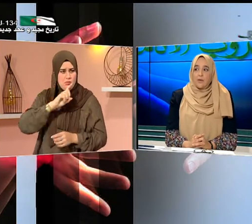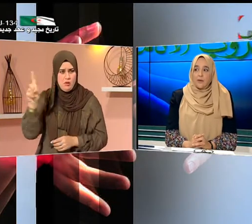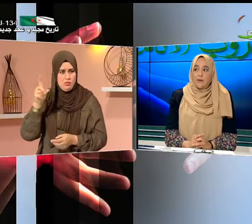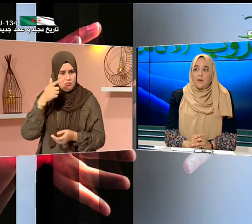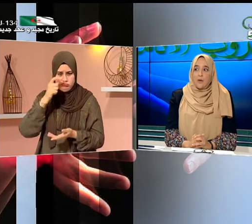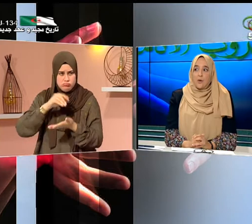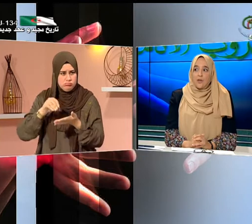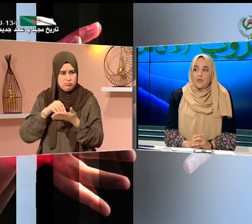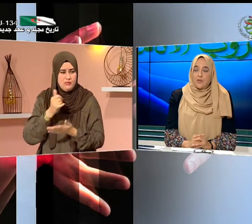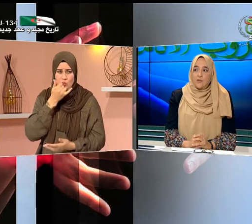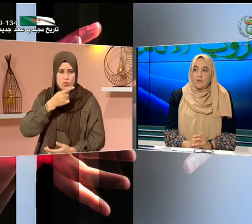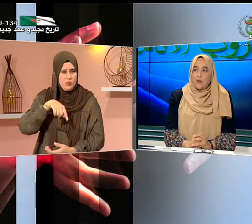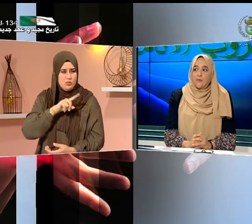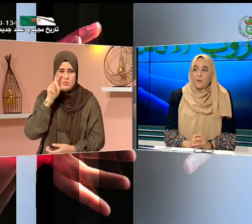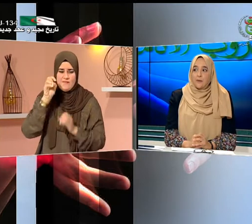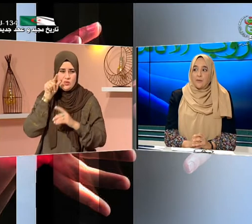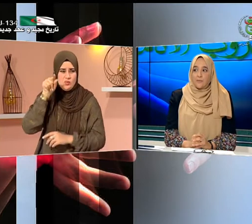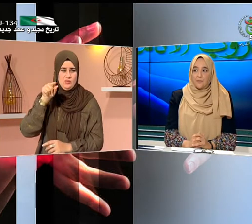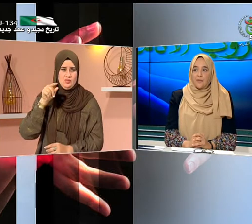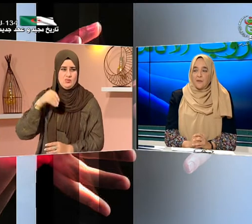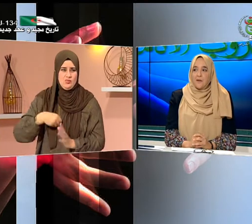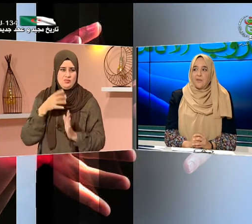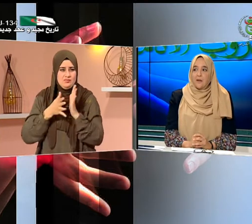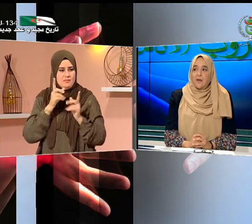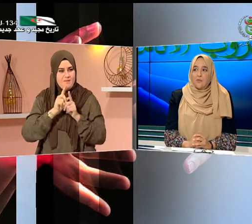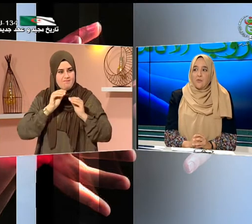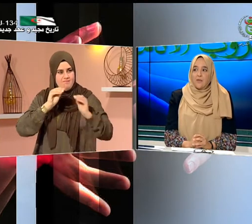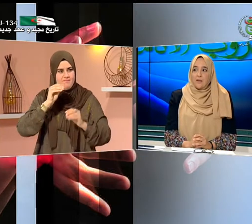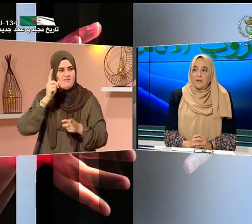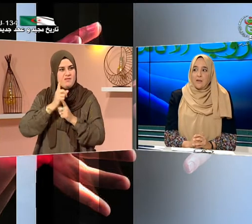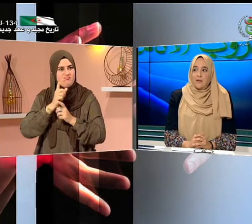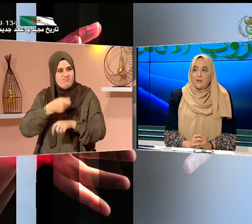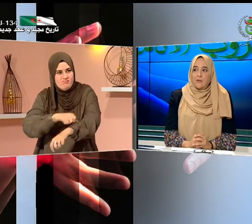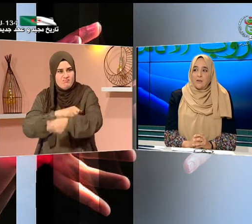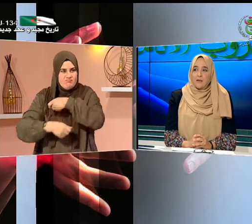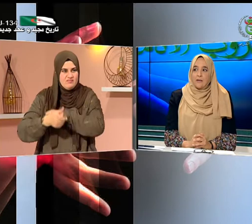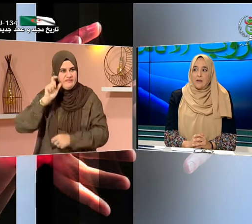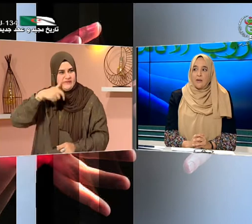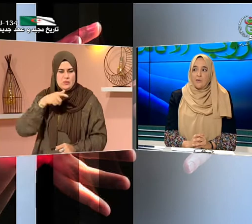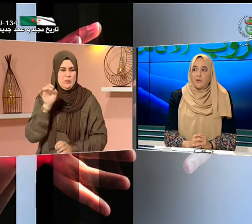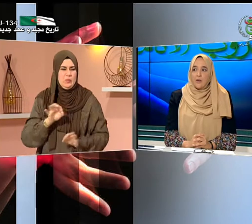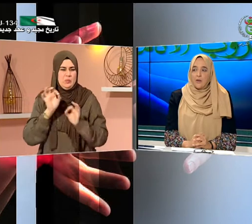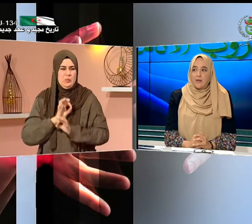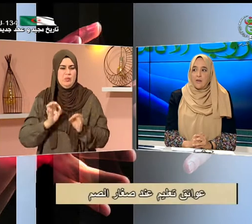اللغة الإشارية المستعملة في الوطن فمشكل الأستاذ الذي لا يعرف اللغة الإشارية